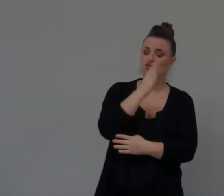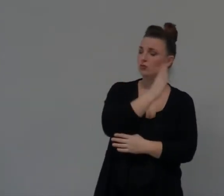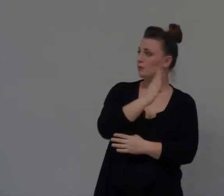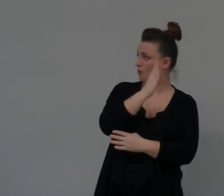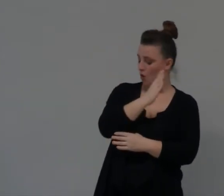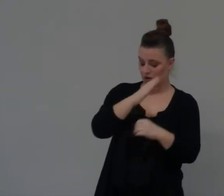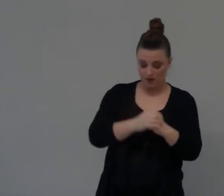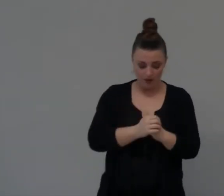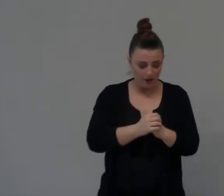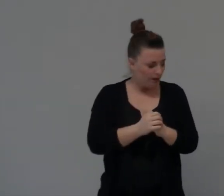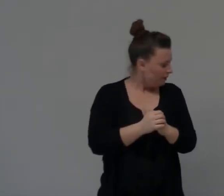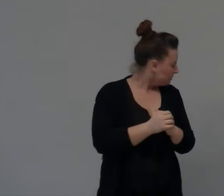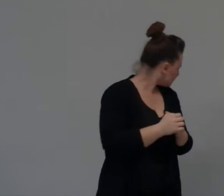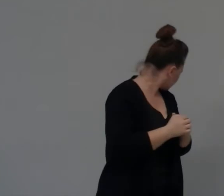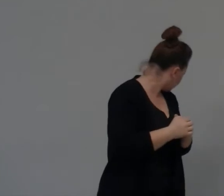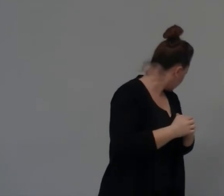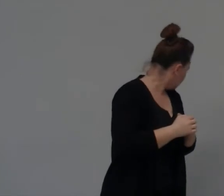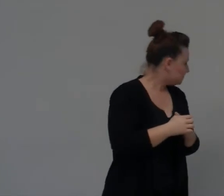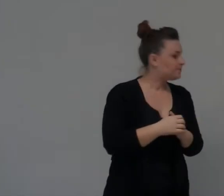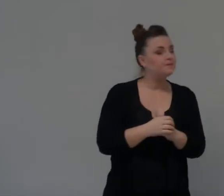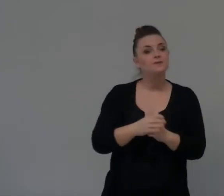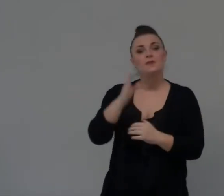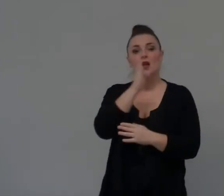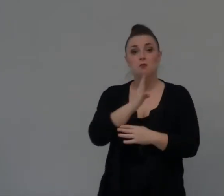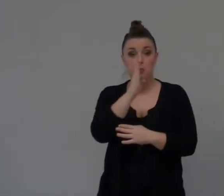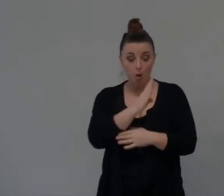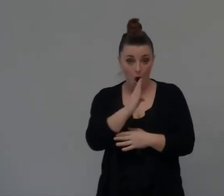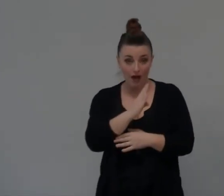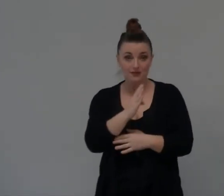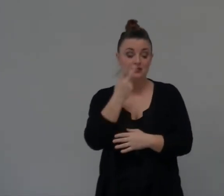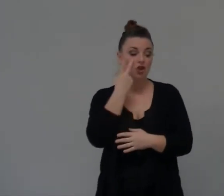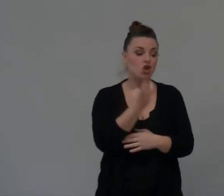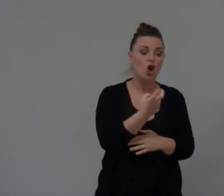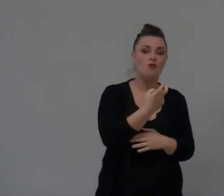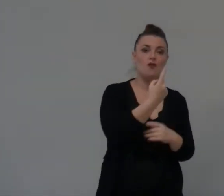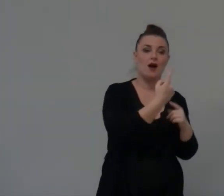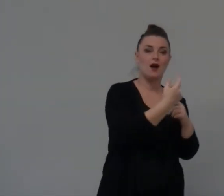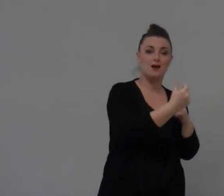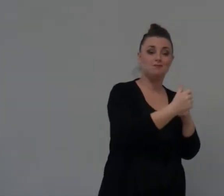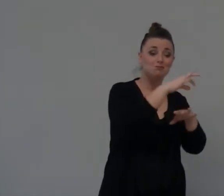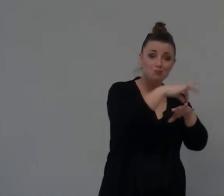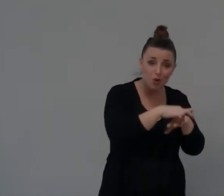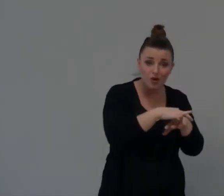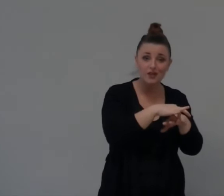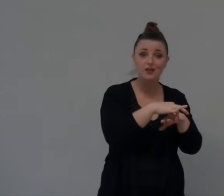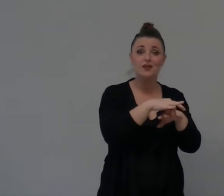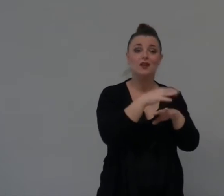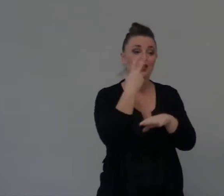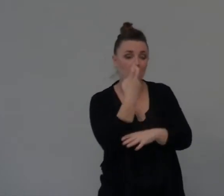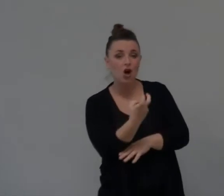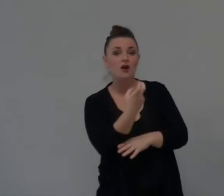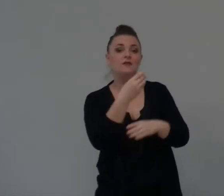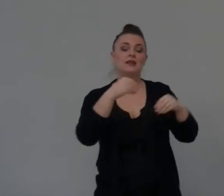benedizione Boaz La Aveva trovato Una Moglie Una Moglie Aveva trovato Nuove Terre